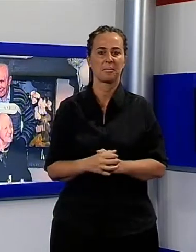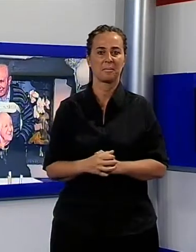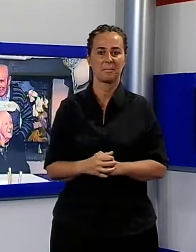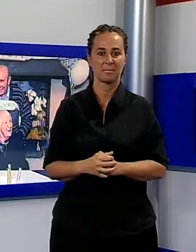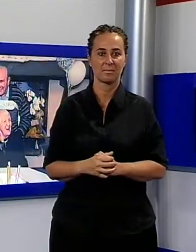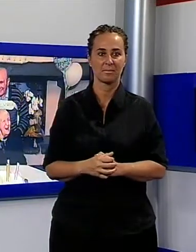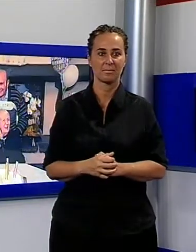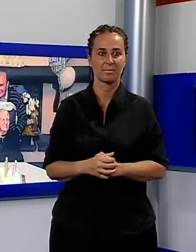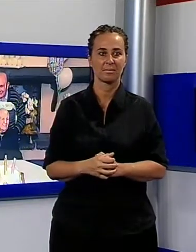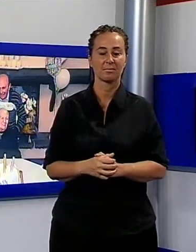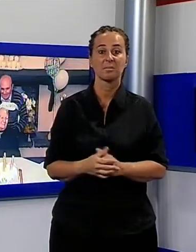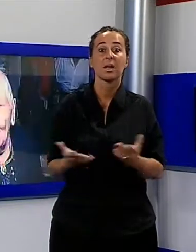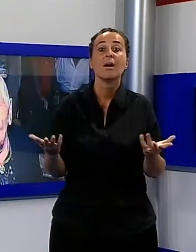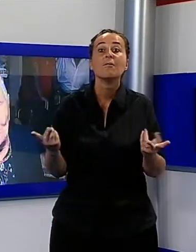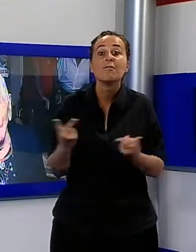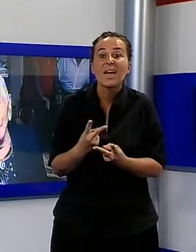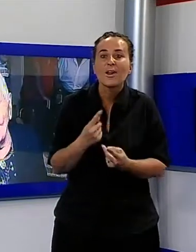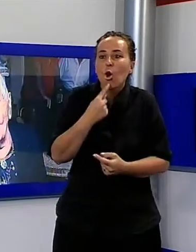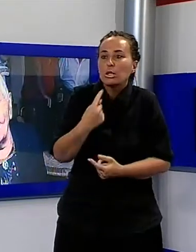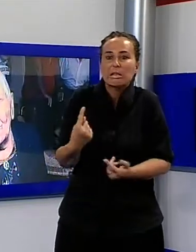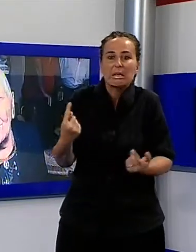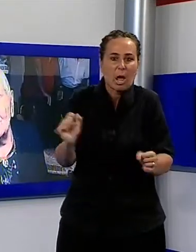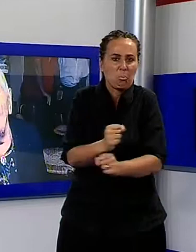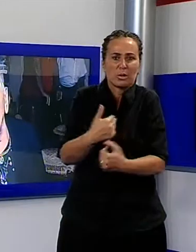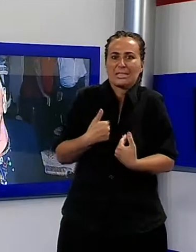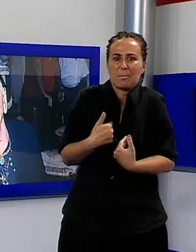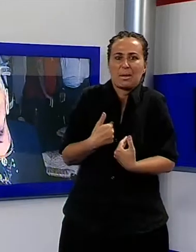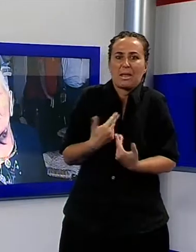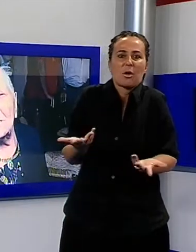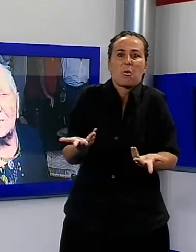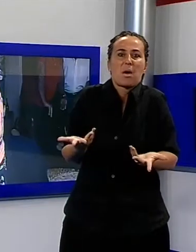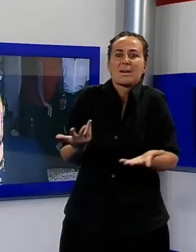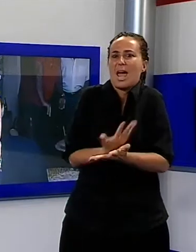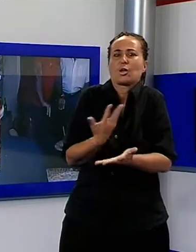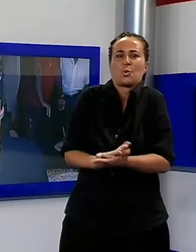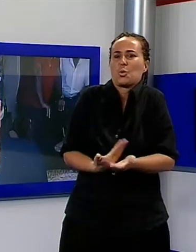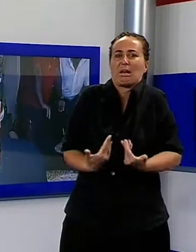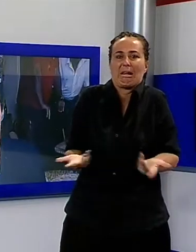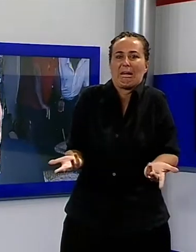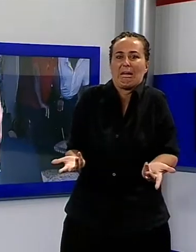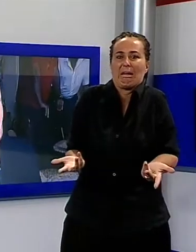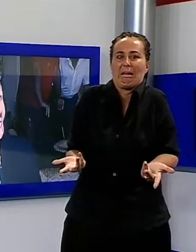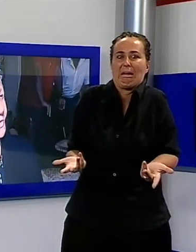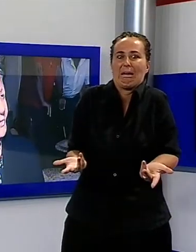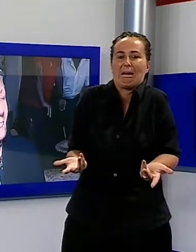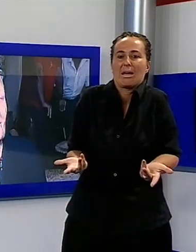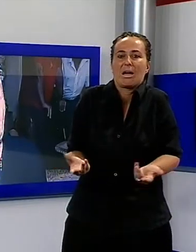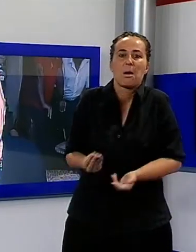Ma come faccio a ditelo? Io lo so, sono venuta così. Mangiando e bevendo normalmente